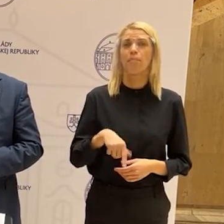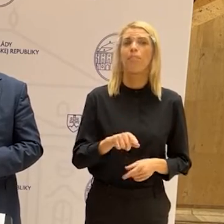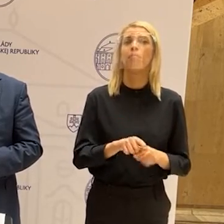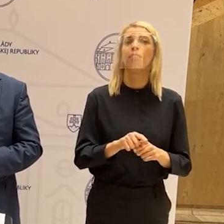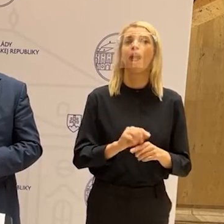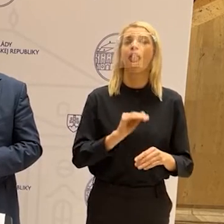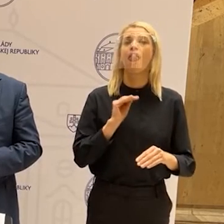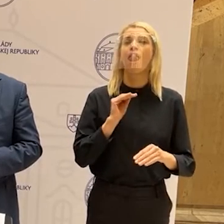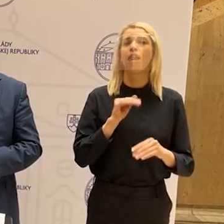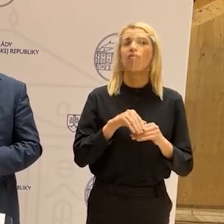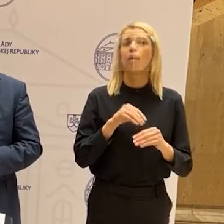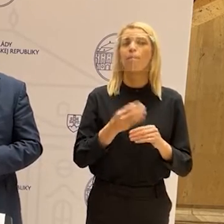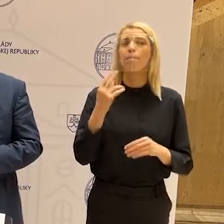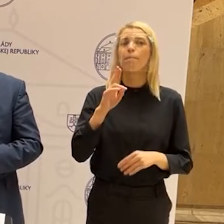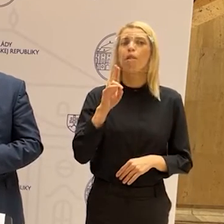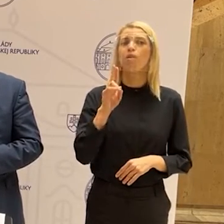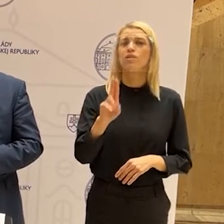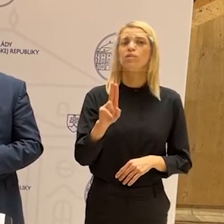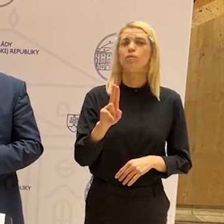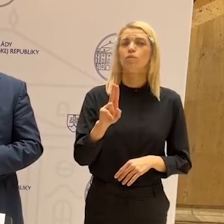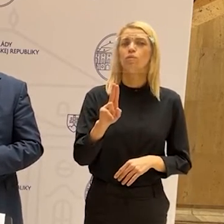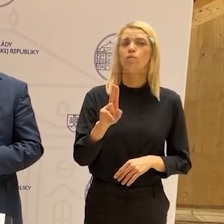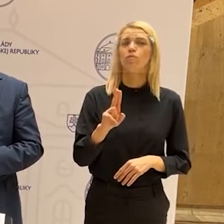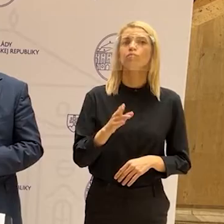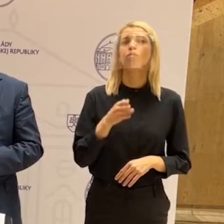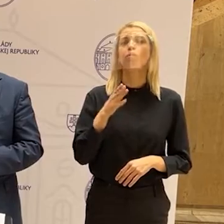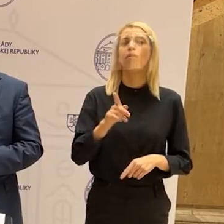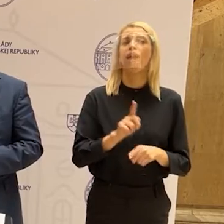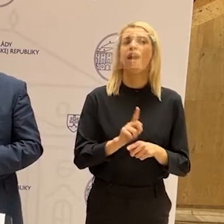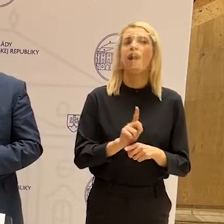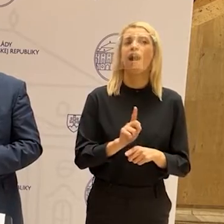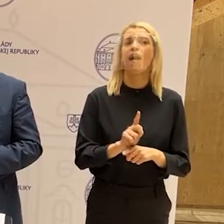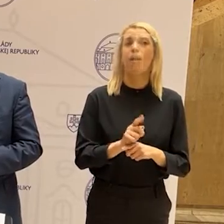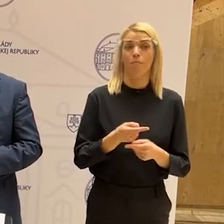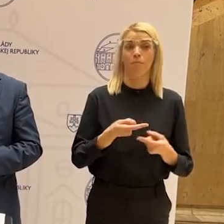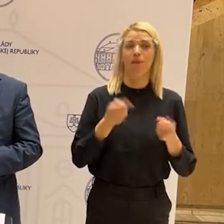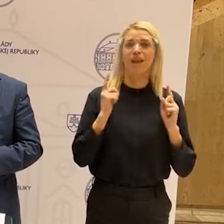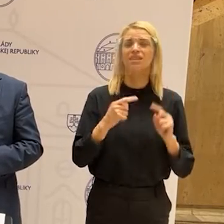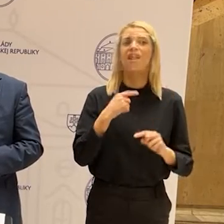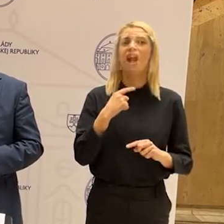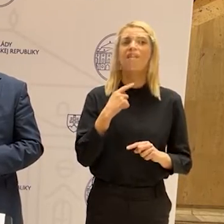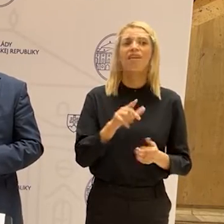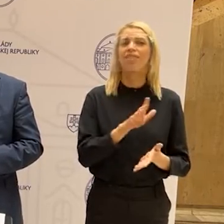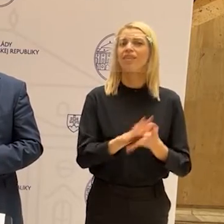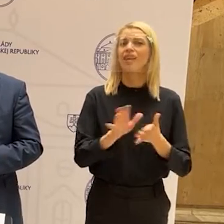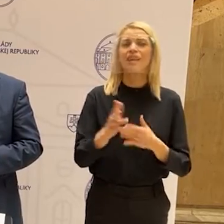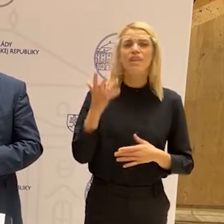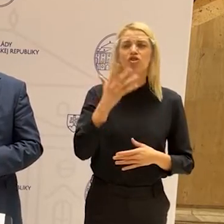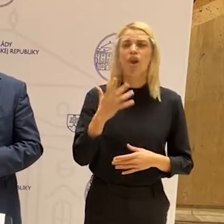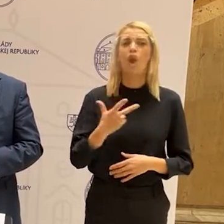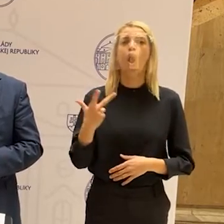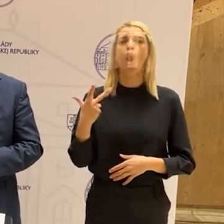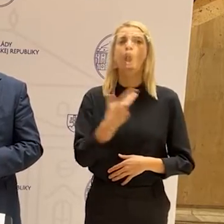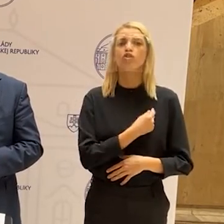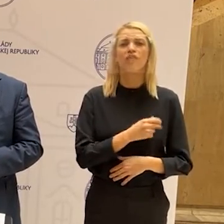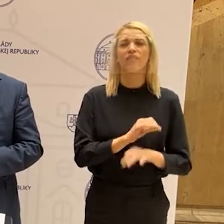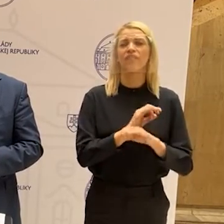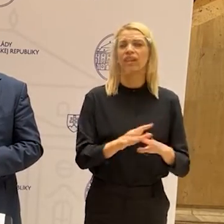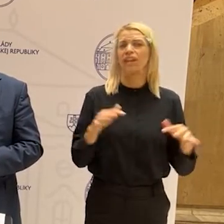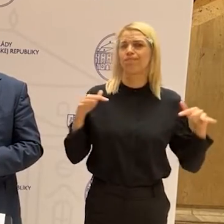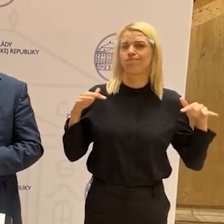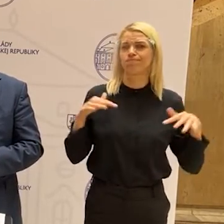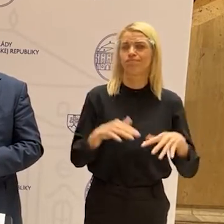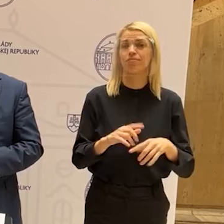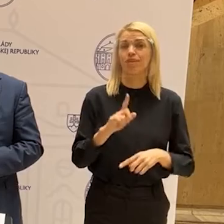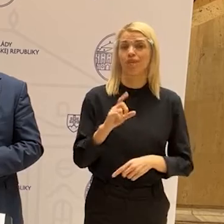letných prísľubov o tom, že budú platiť žolíky, že Brajslava nikdy nebude čierna, že tam budú môcť očkovaní ísť vo väčších množstvách,